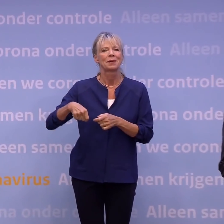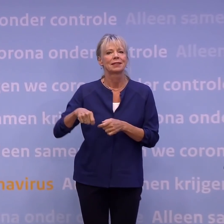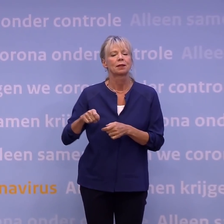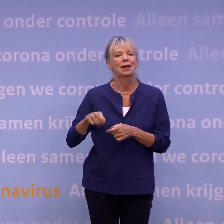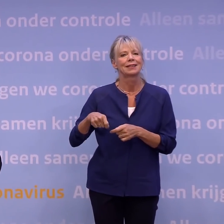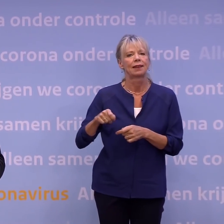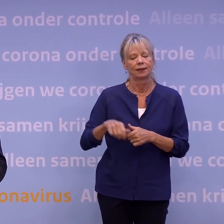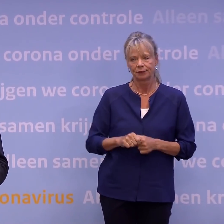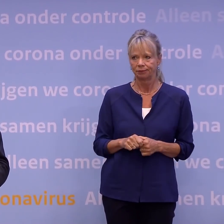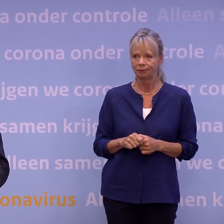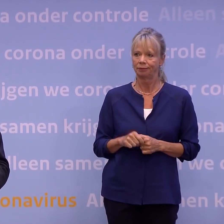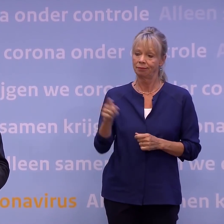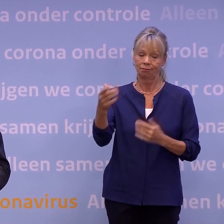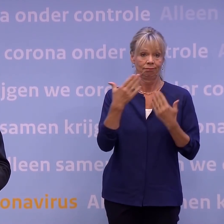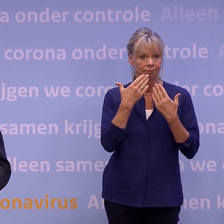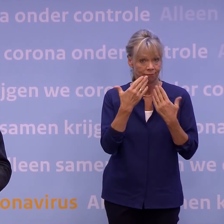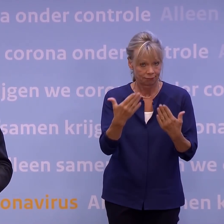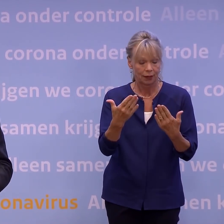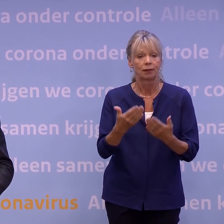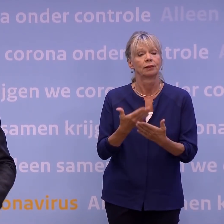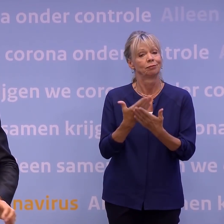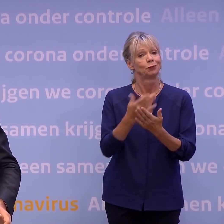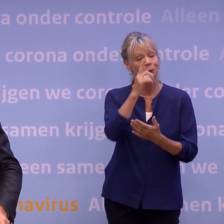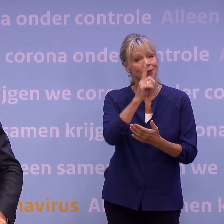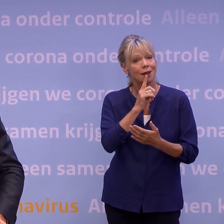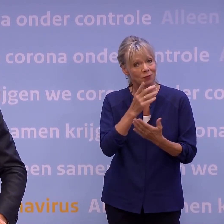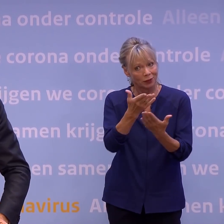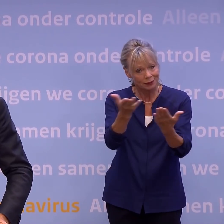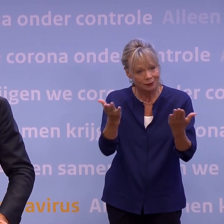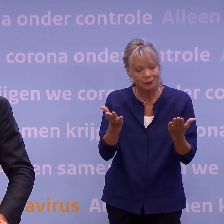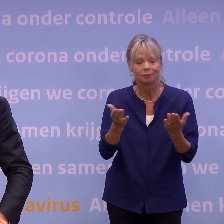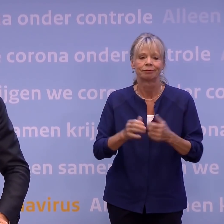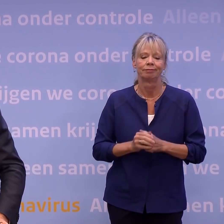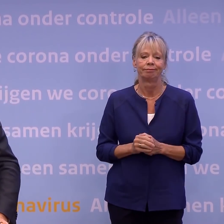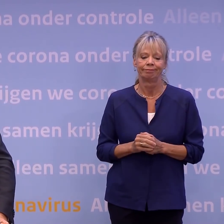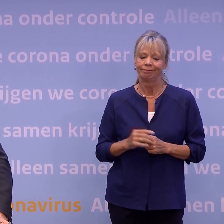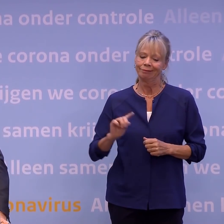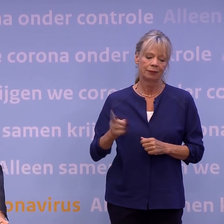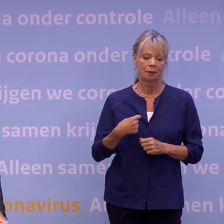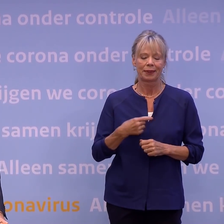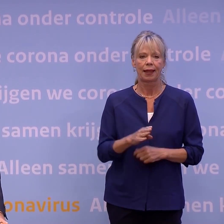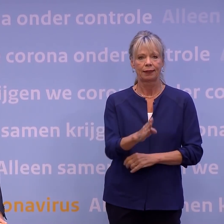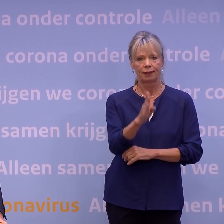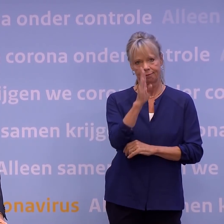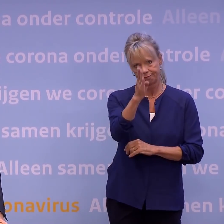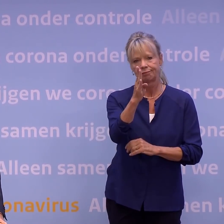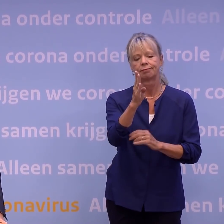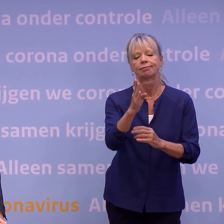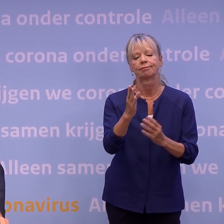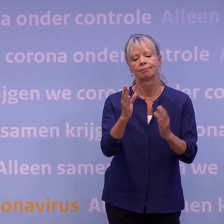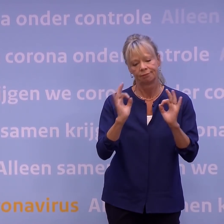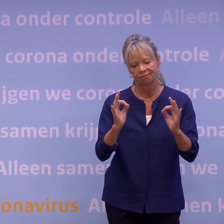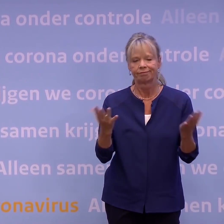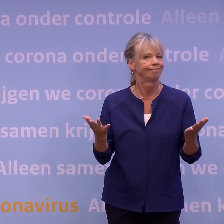Dank, en nogmaals goedenavond. Ik val maar met de deur in huis. Het gaat niet